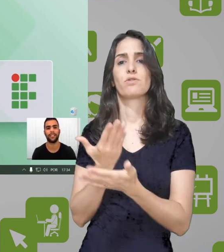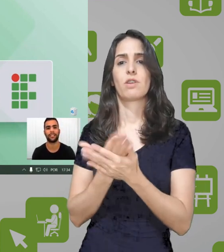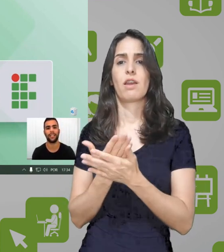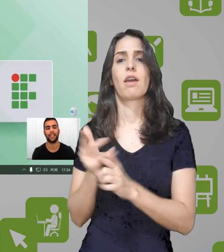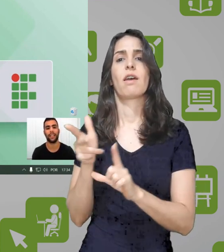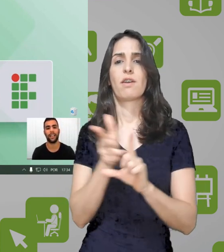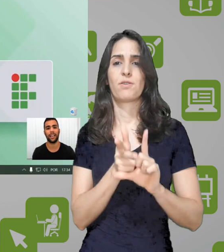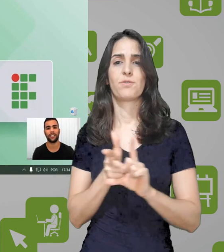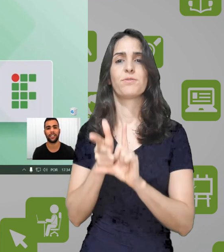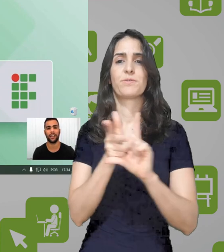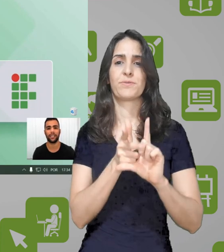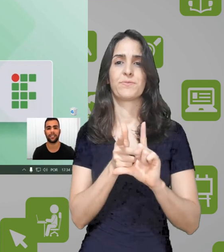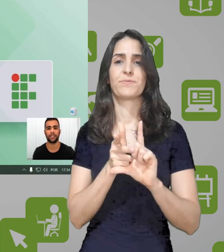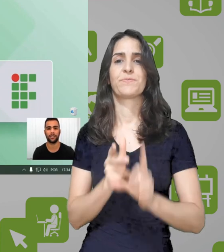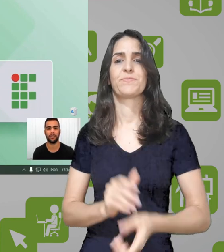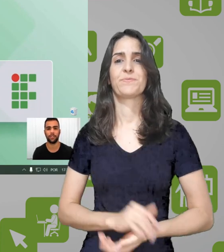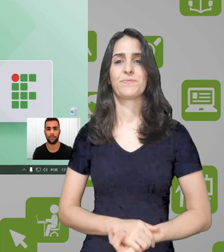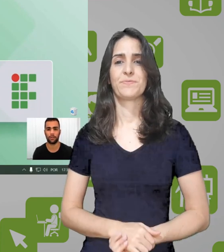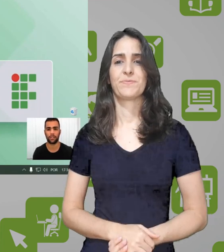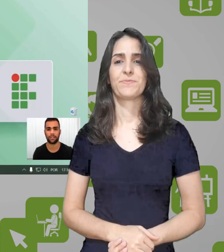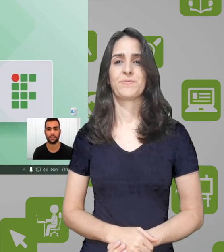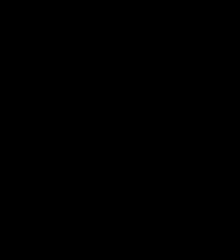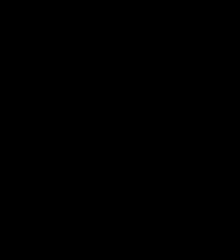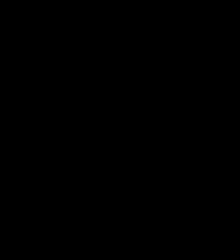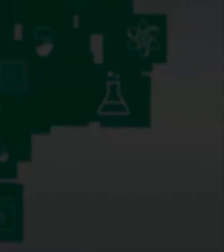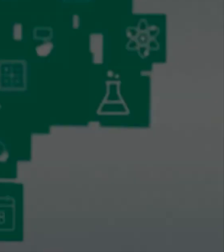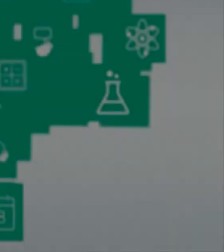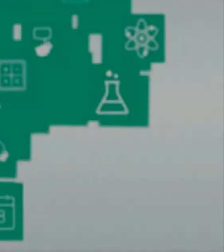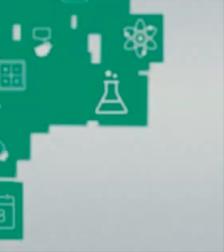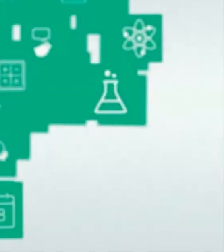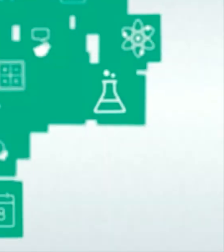demandas de gravação de videoaulas.